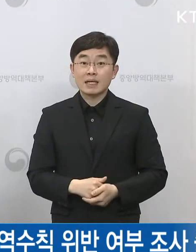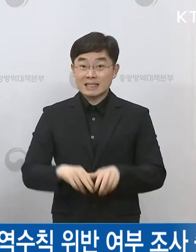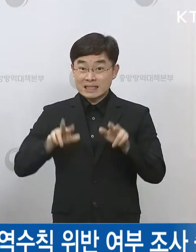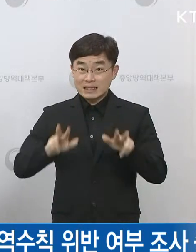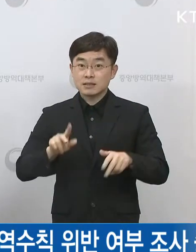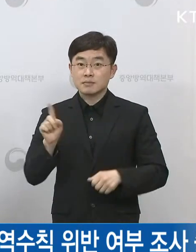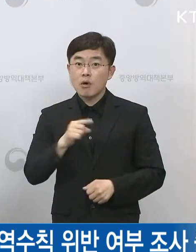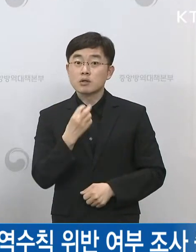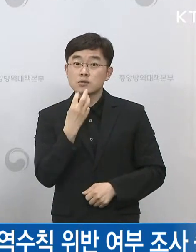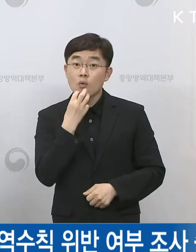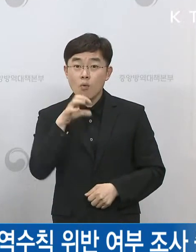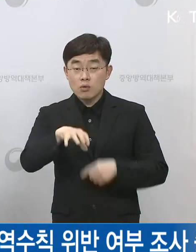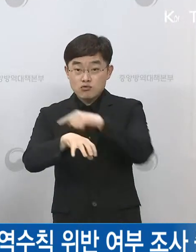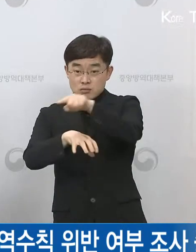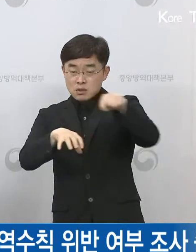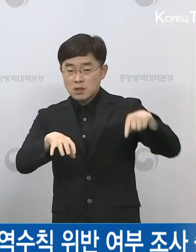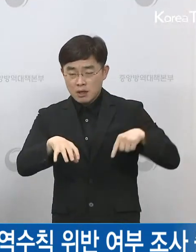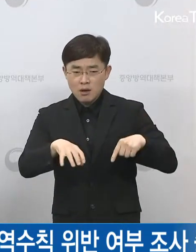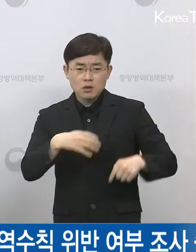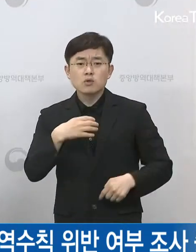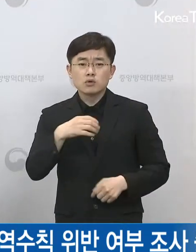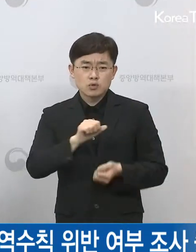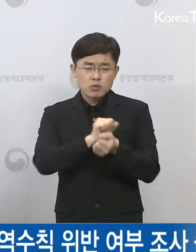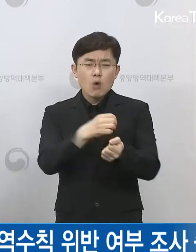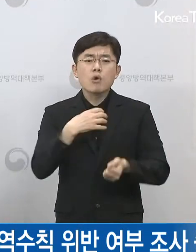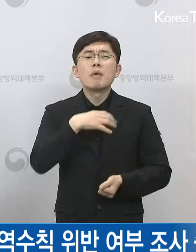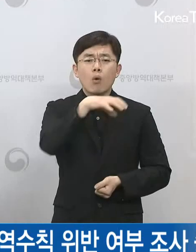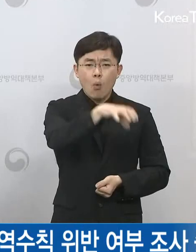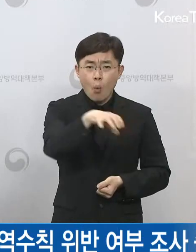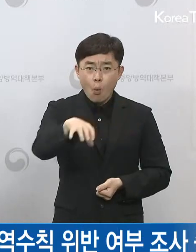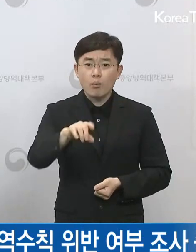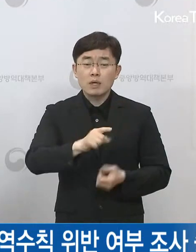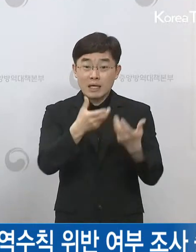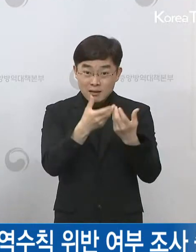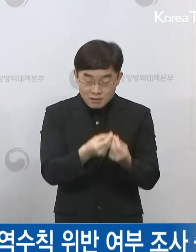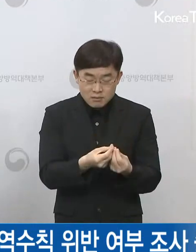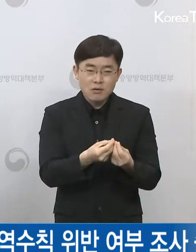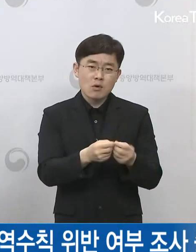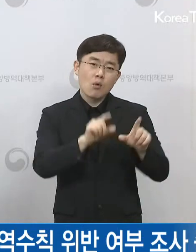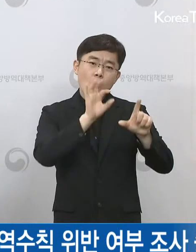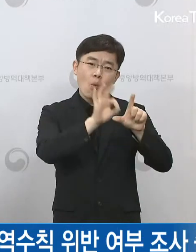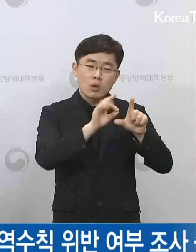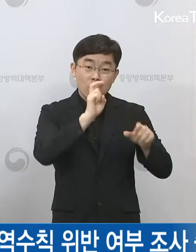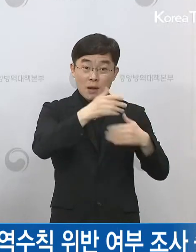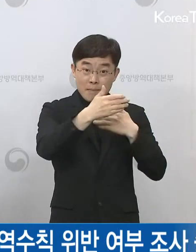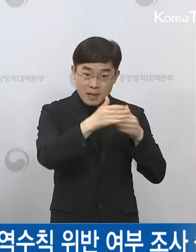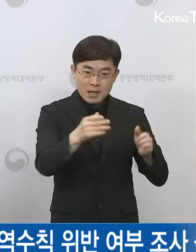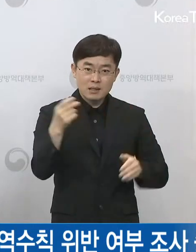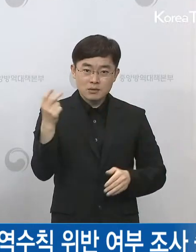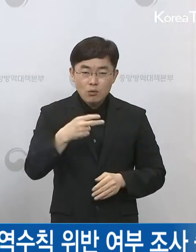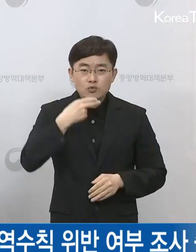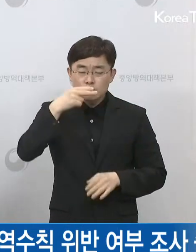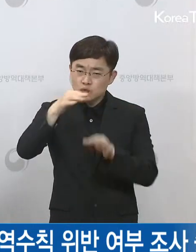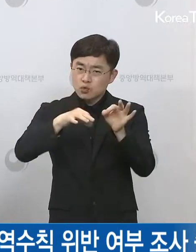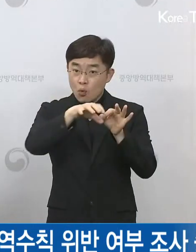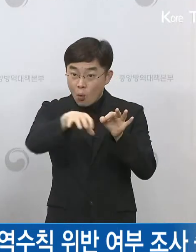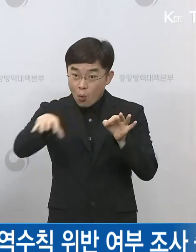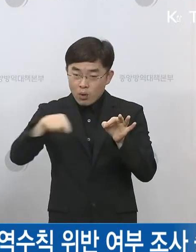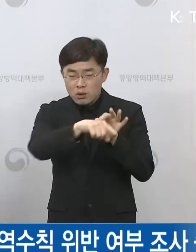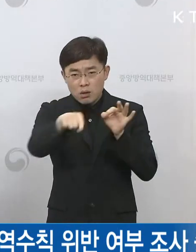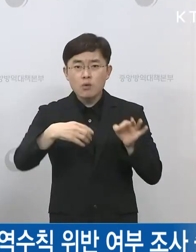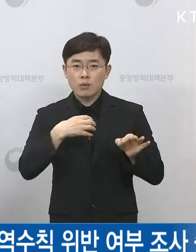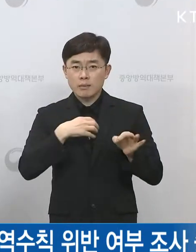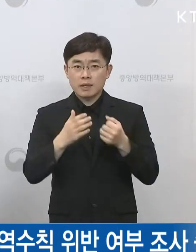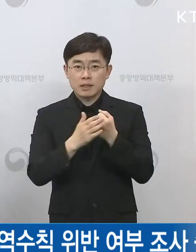어느 정도 위험 시설, 유흥 주점이라거나 코인 노래방이라거나 이렇게 부분 부분 현재